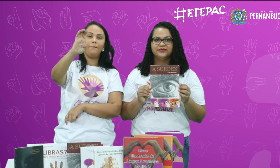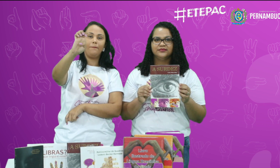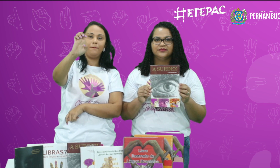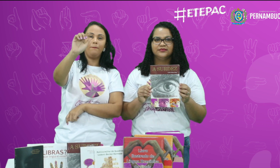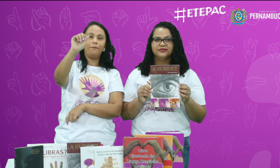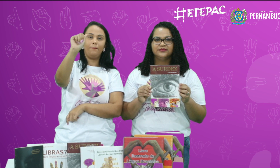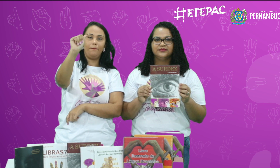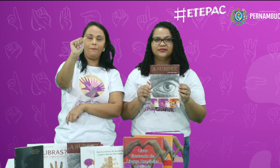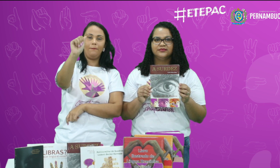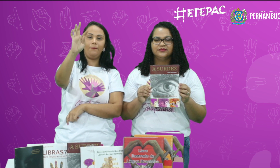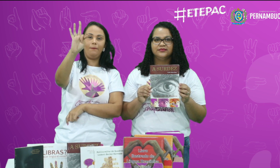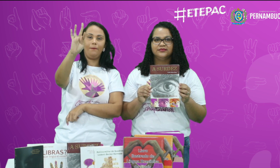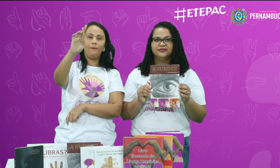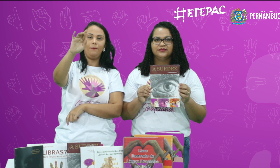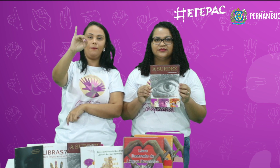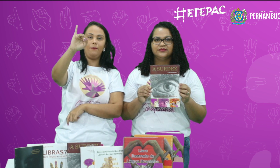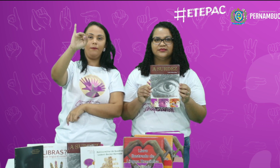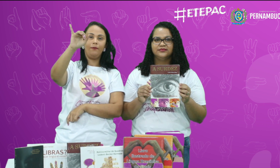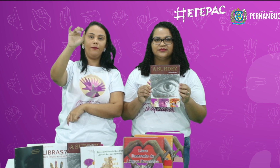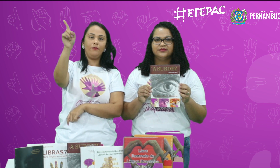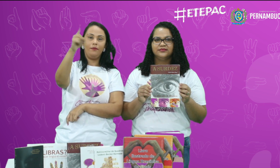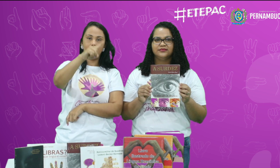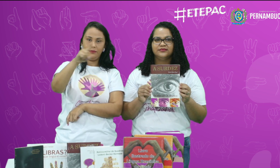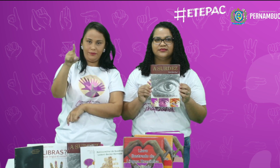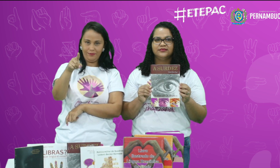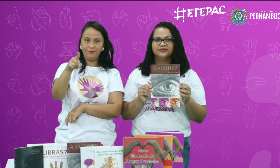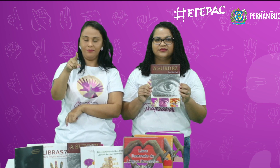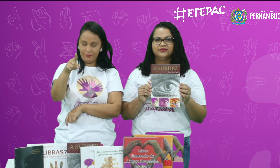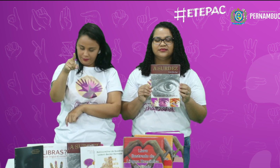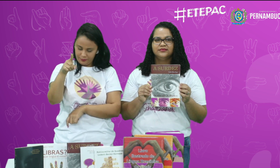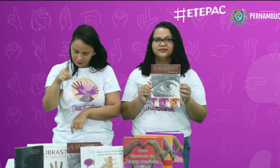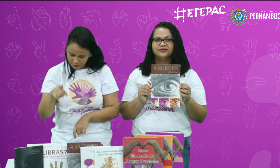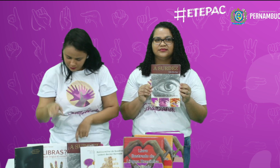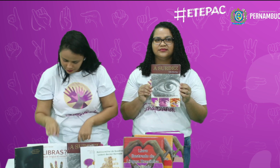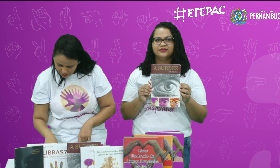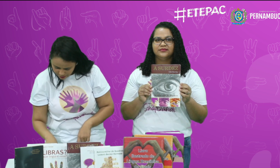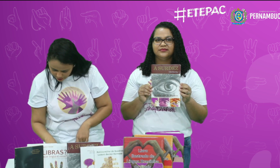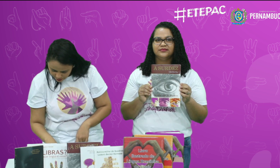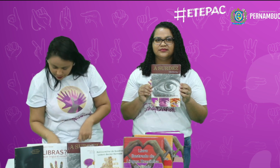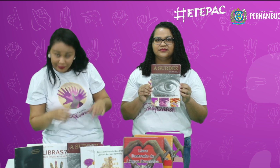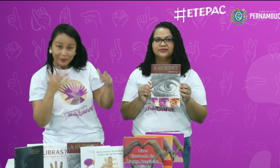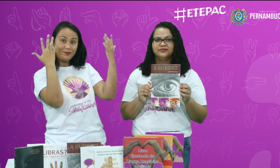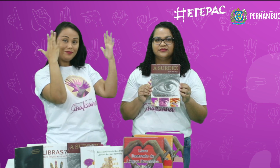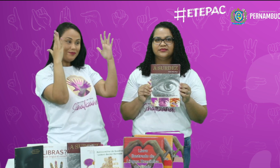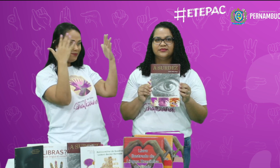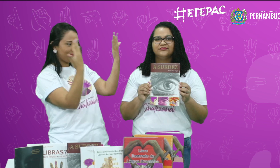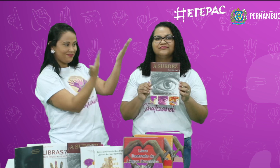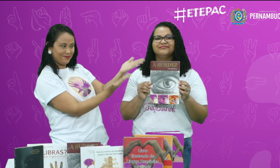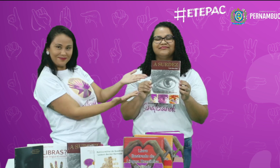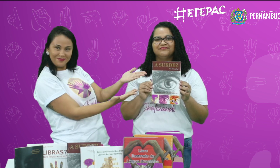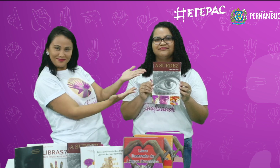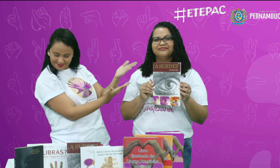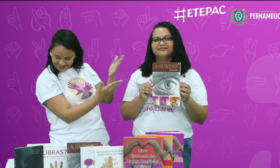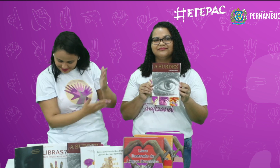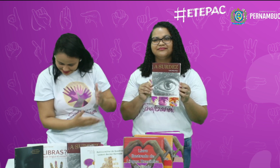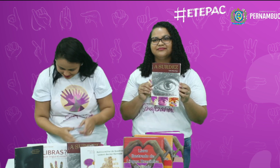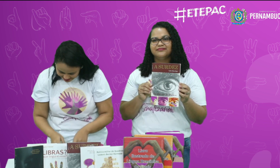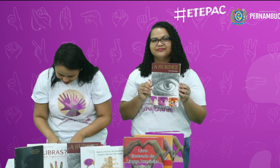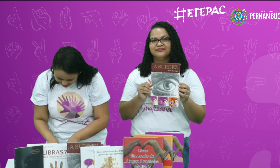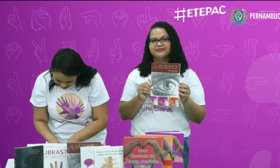Joyce Beatriz. Joyce Beatriz. Parabéns. Ganhou o livro.